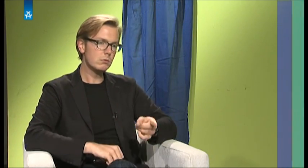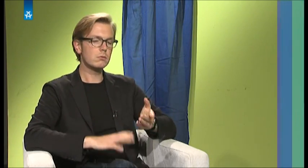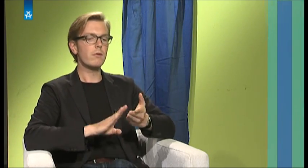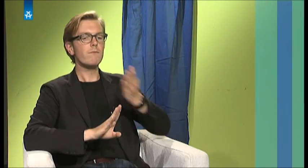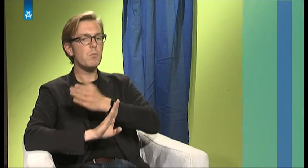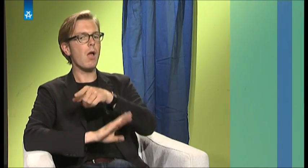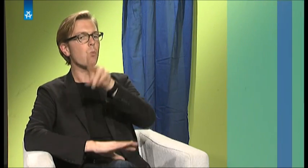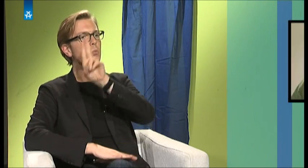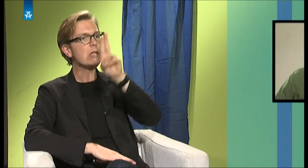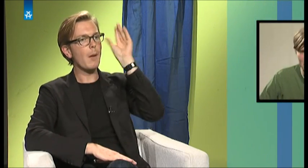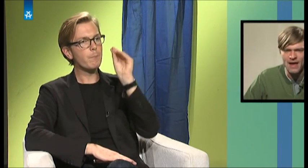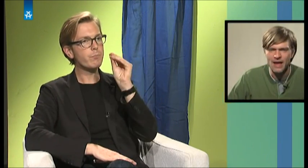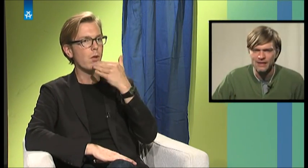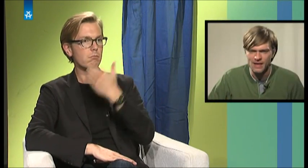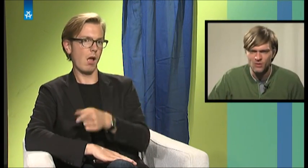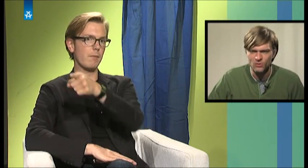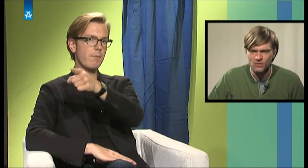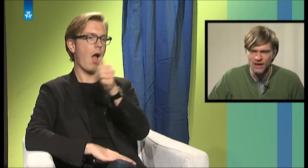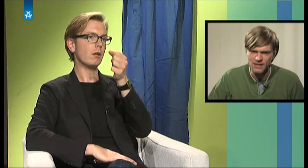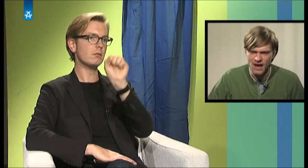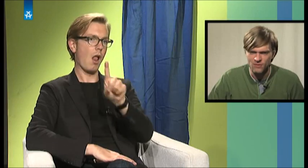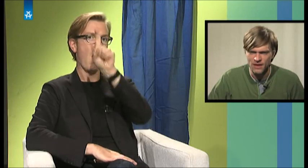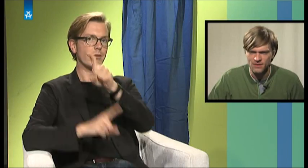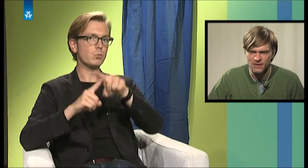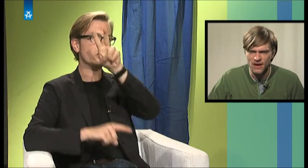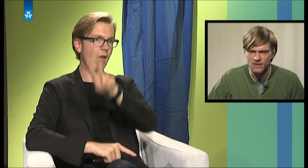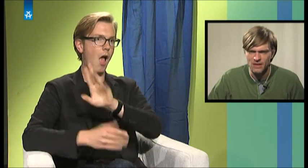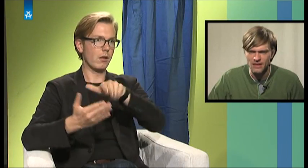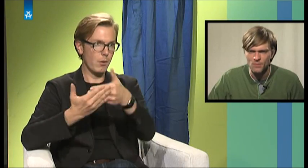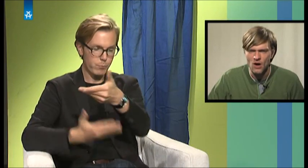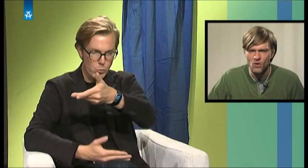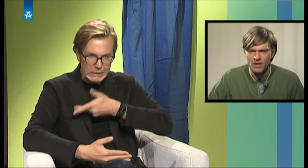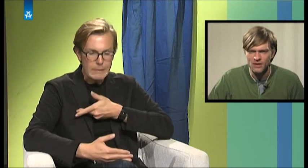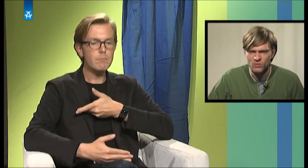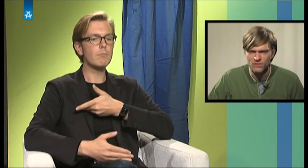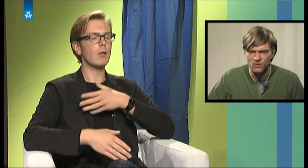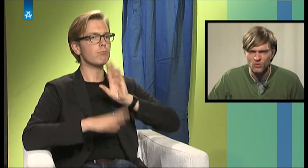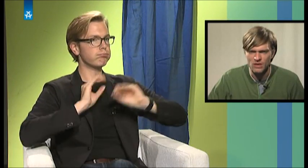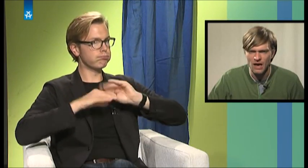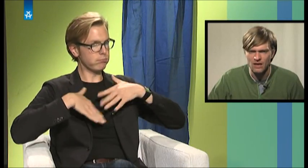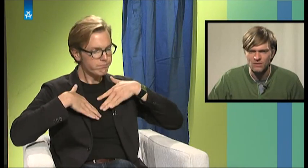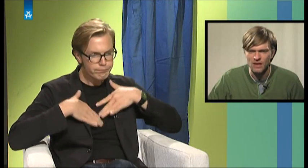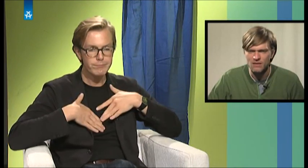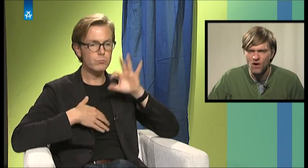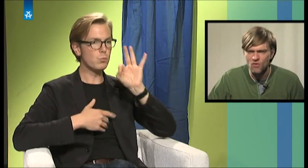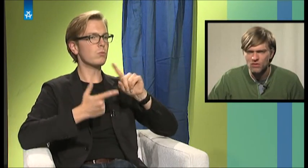sehr dankbar, weil die hatten zwei ASL-Kurse, ASL 1 und ASL 2, die ich belegt habe. Und da hatte ich schon gewisse Grundlagen. Und dann auch